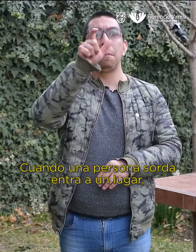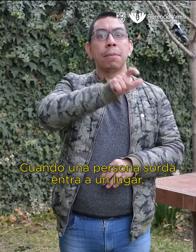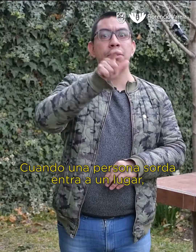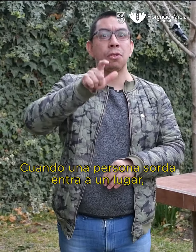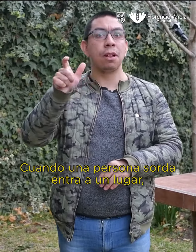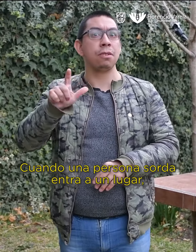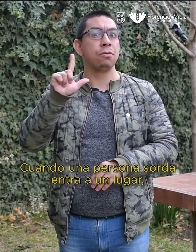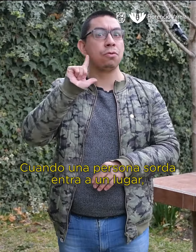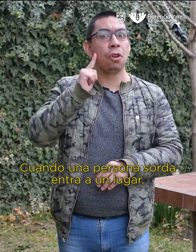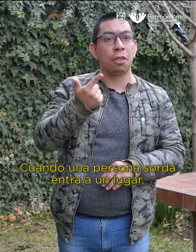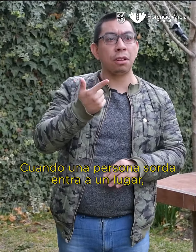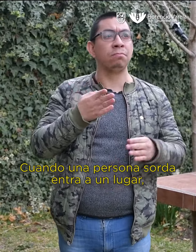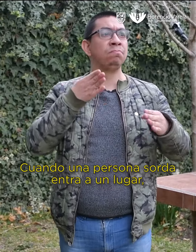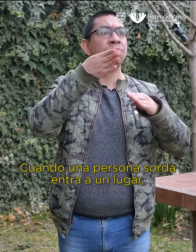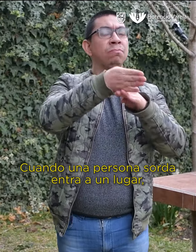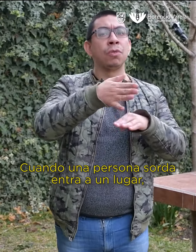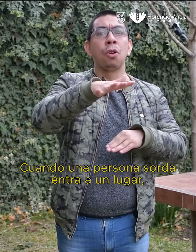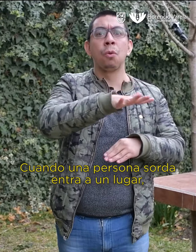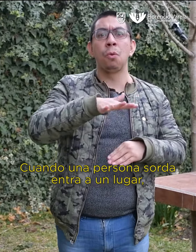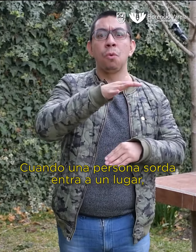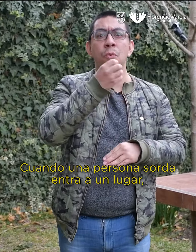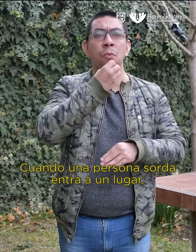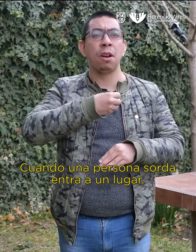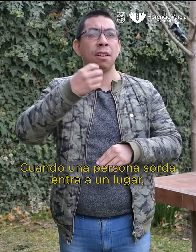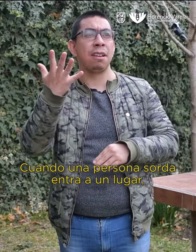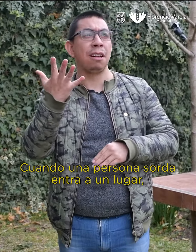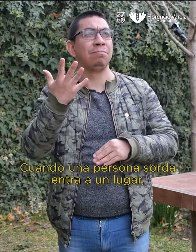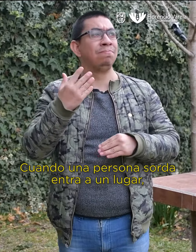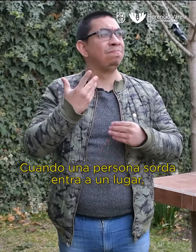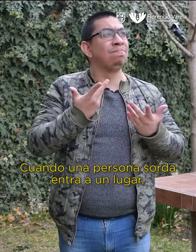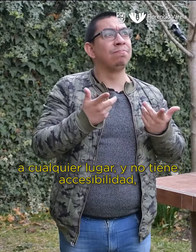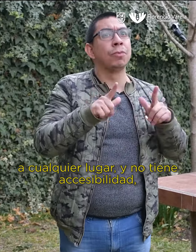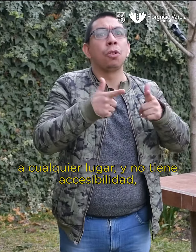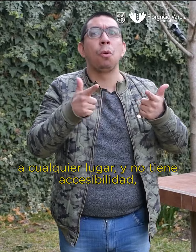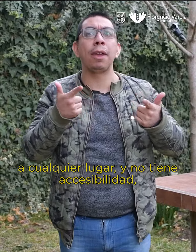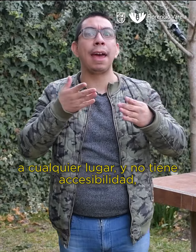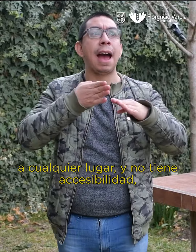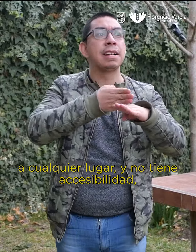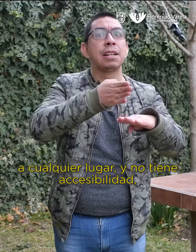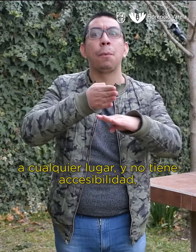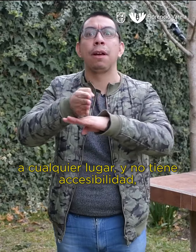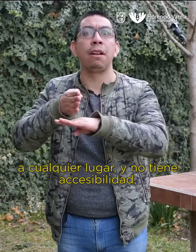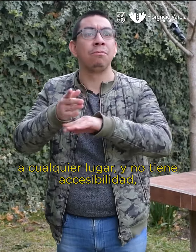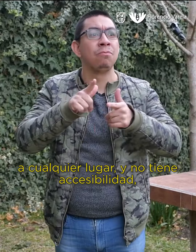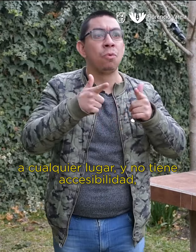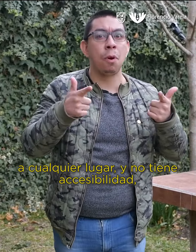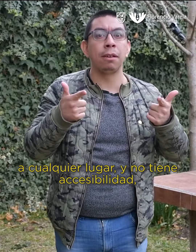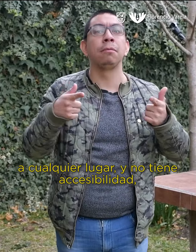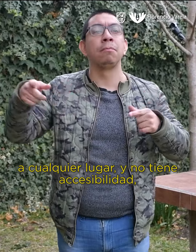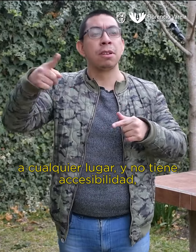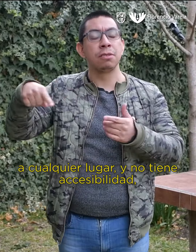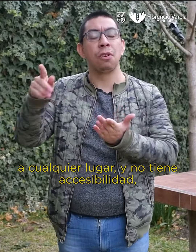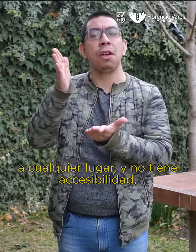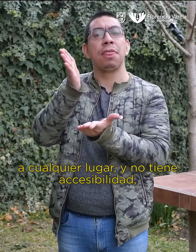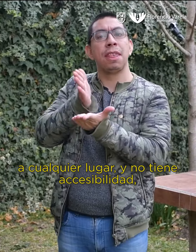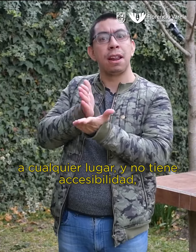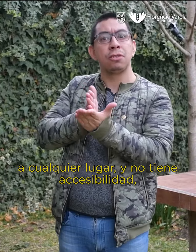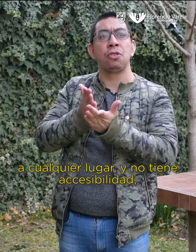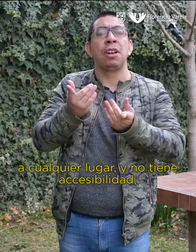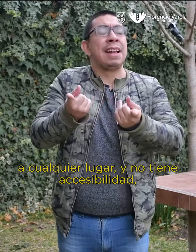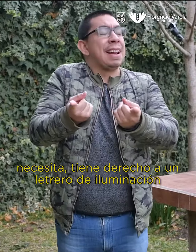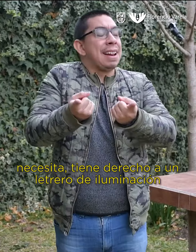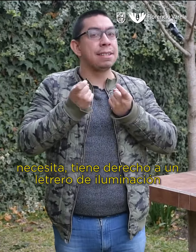Cuando una persona sorda entra a un lugar, a cualquier lugar, y no tiene accesibilidad,